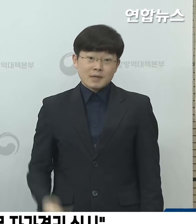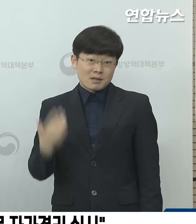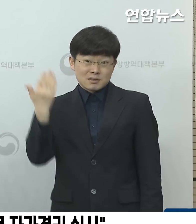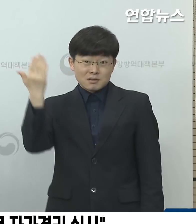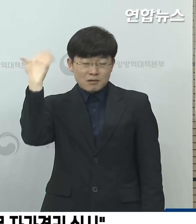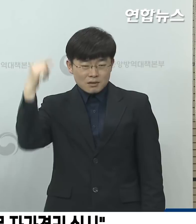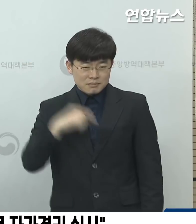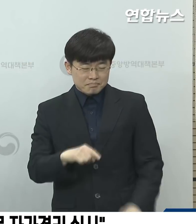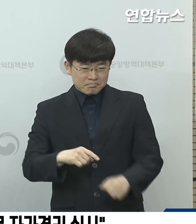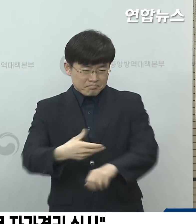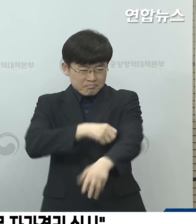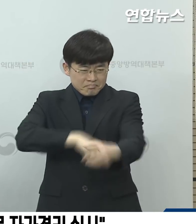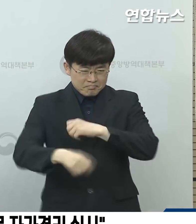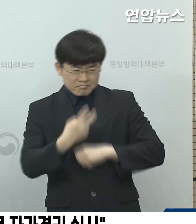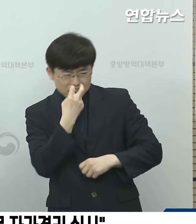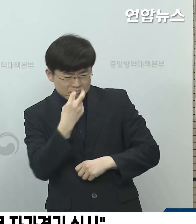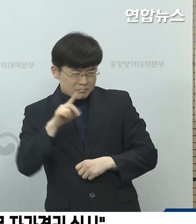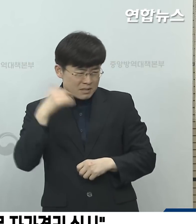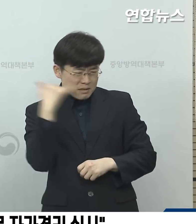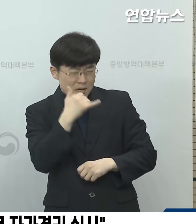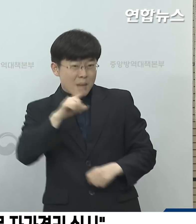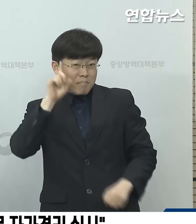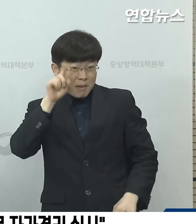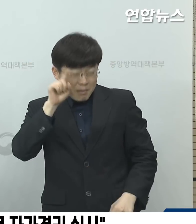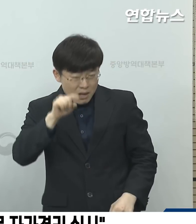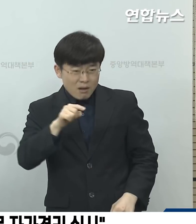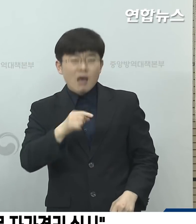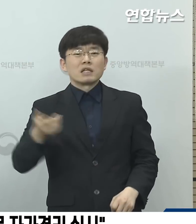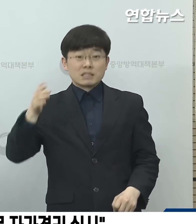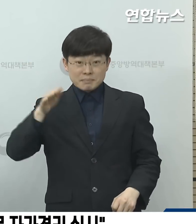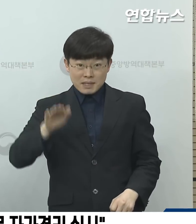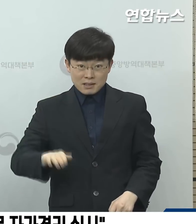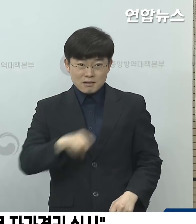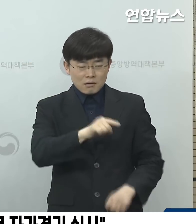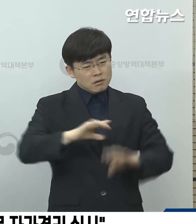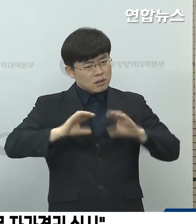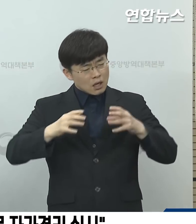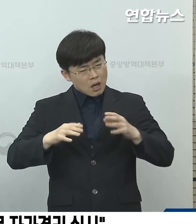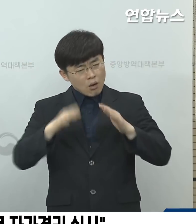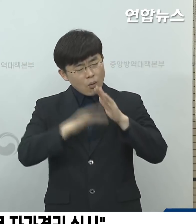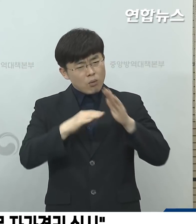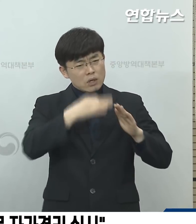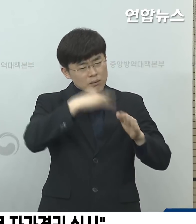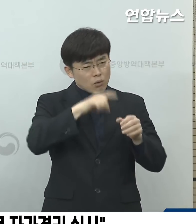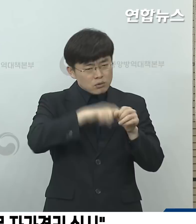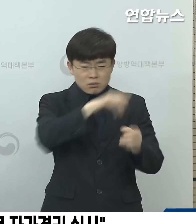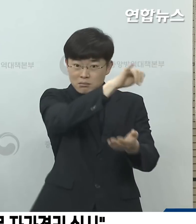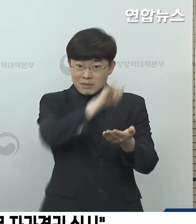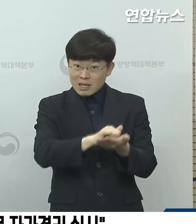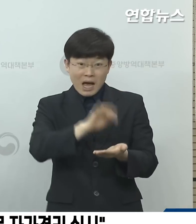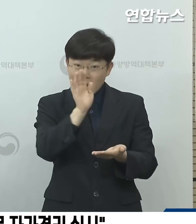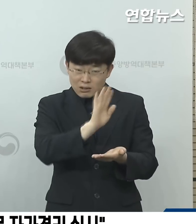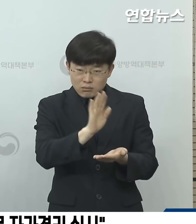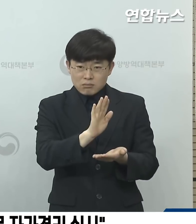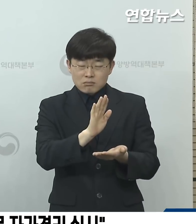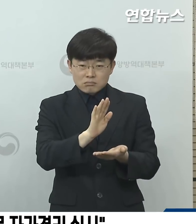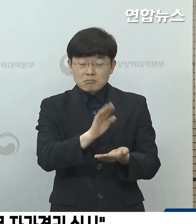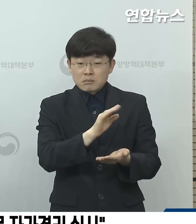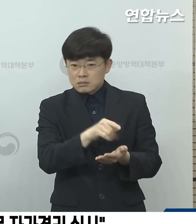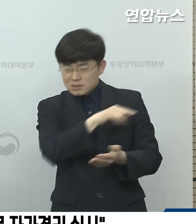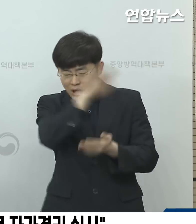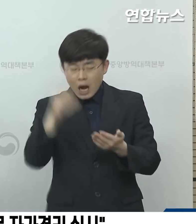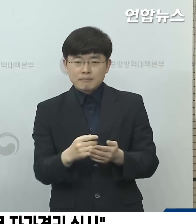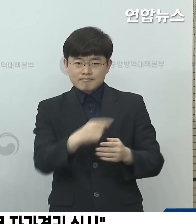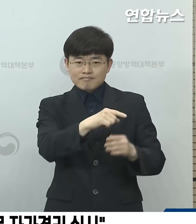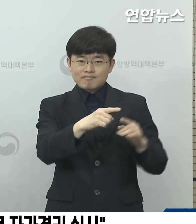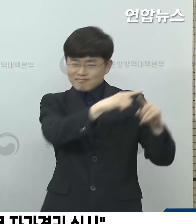능동 감시를 실시해왔던 단기 체류자에 대해서도 국익과 공익을 위한 방문 등 예외적인 사유를 제외하고는